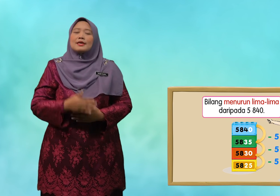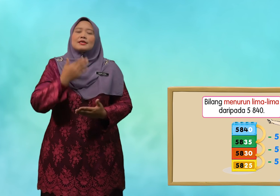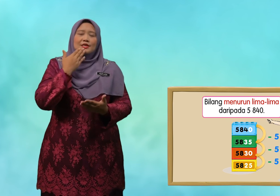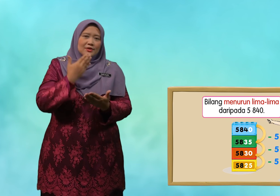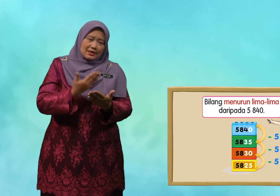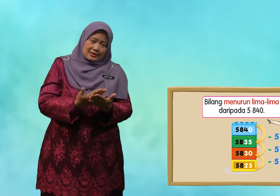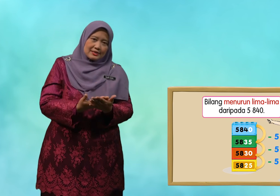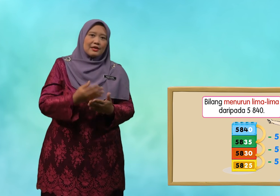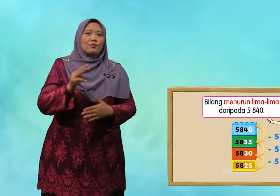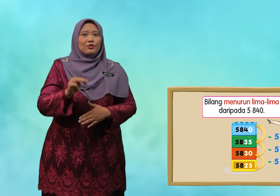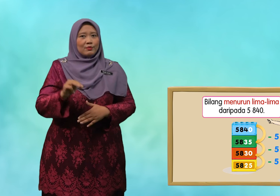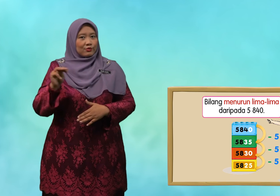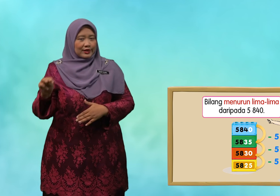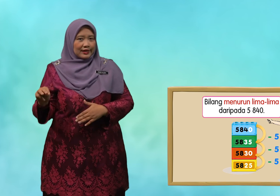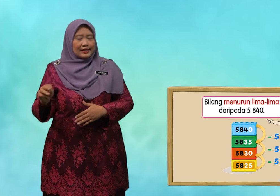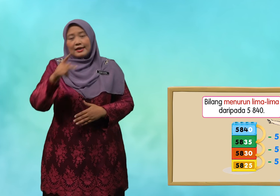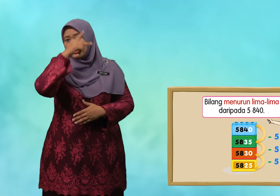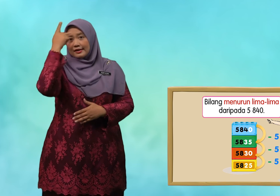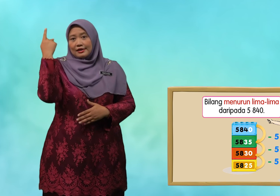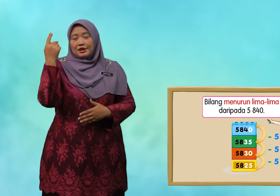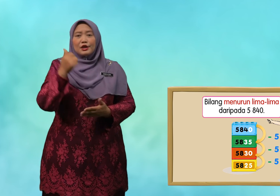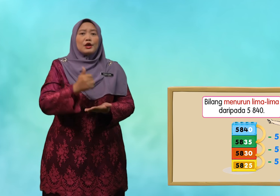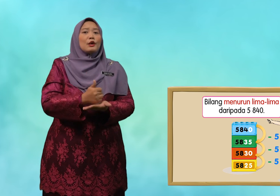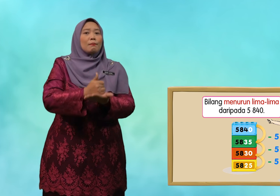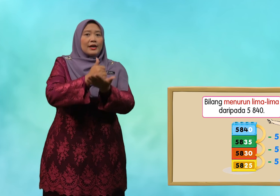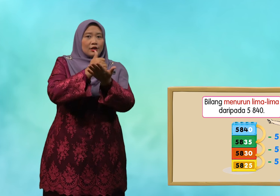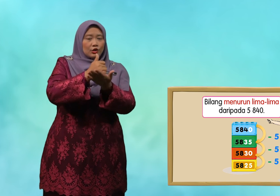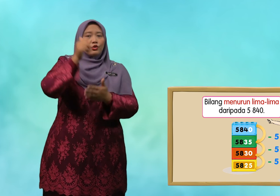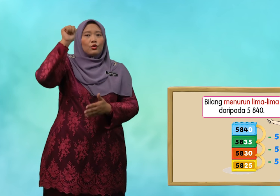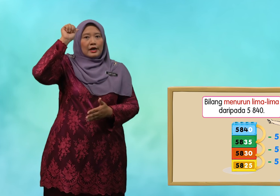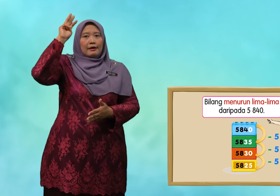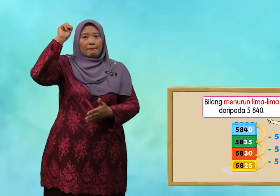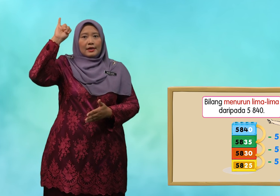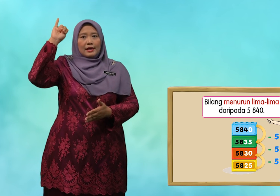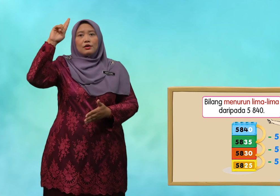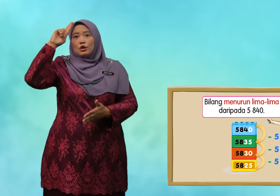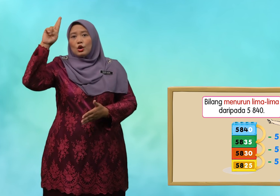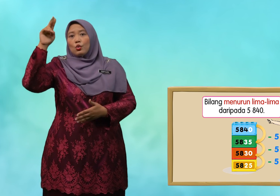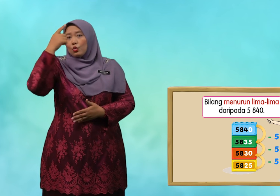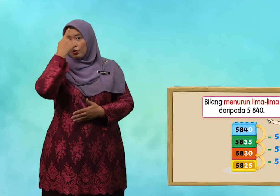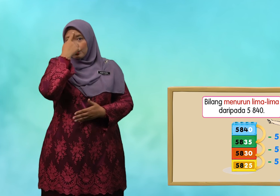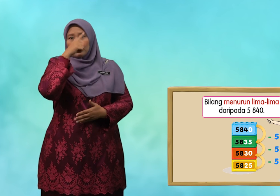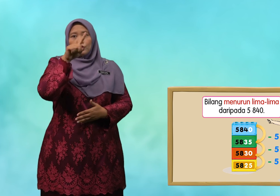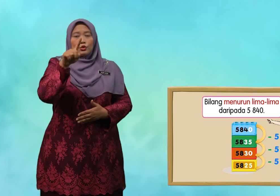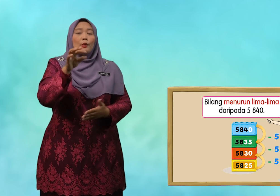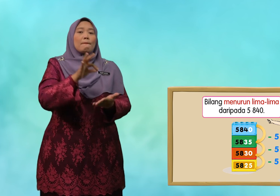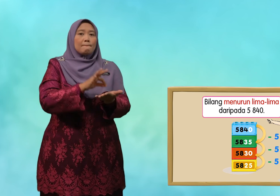terima kasih murid-murid kerana bantu amir untuk membilang